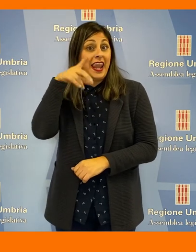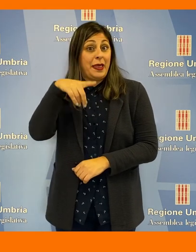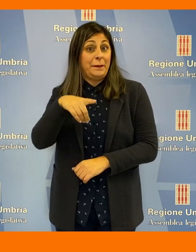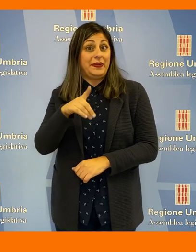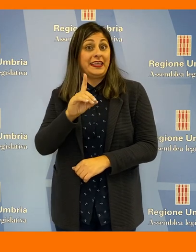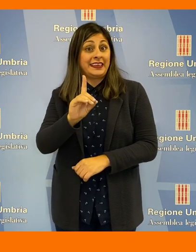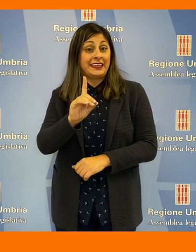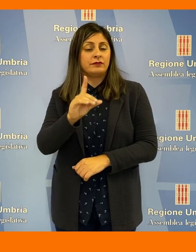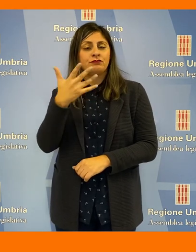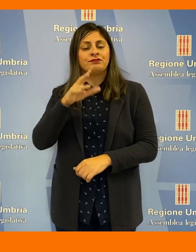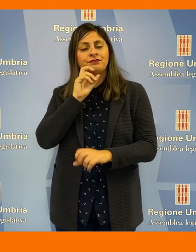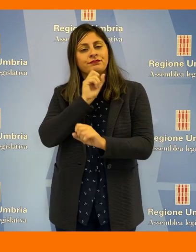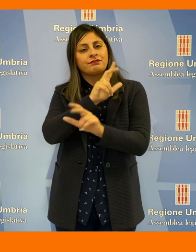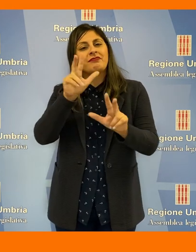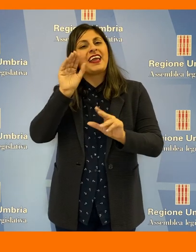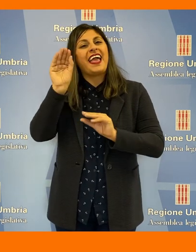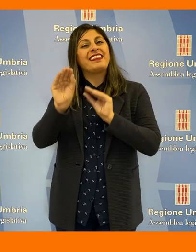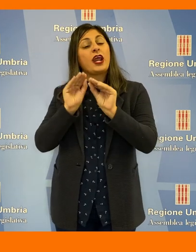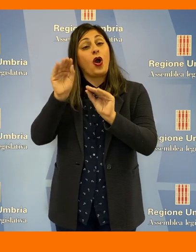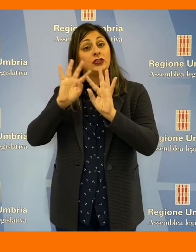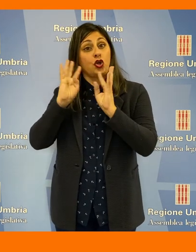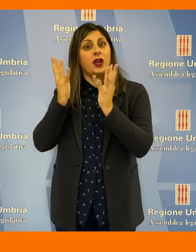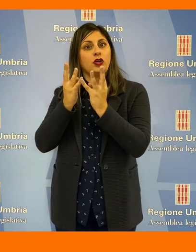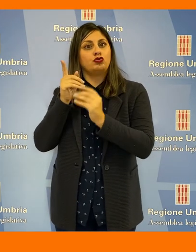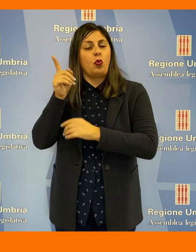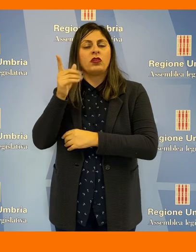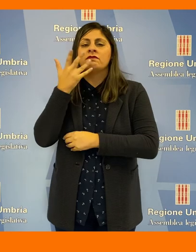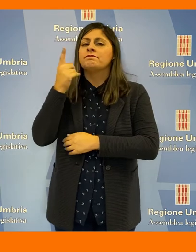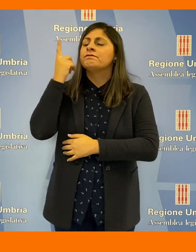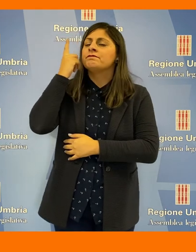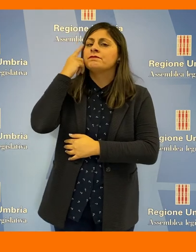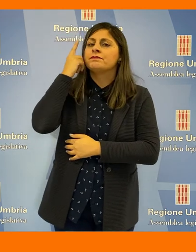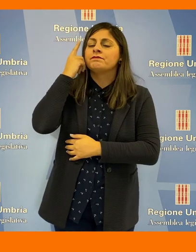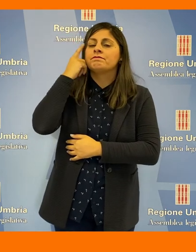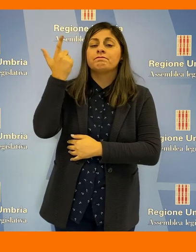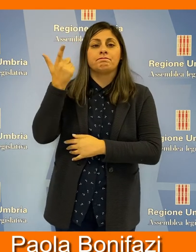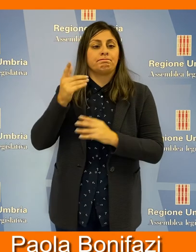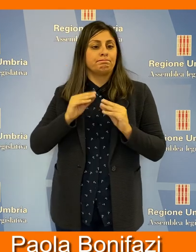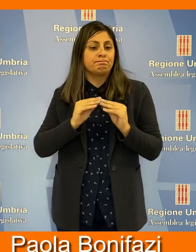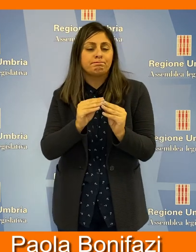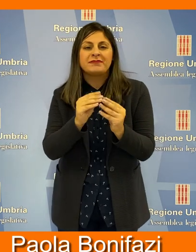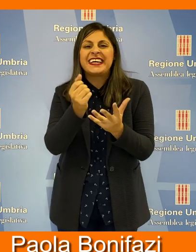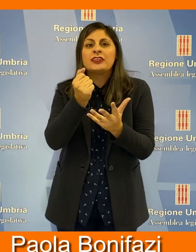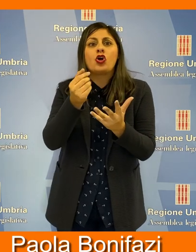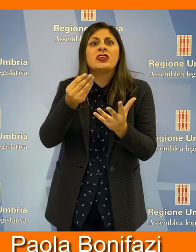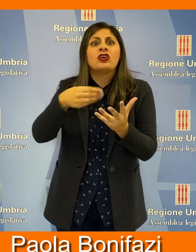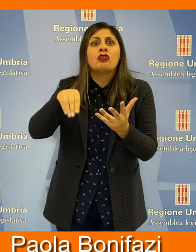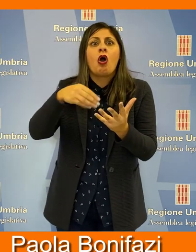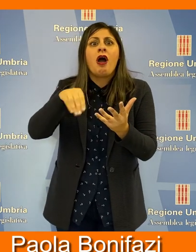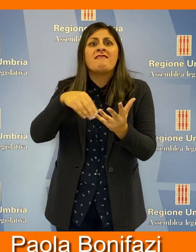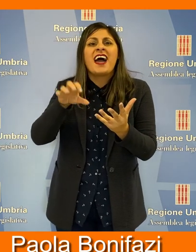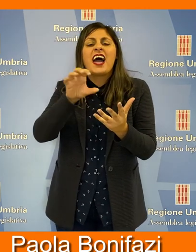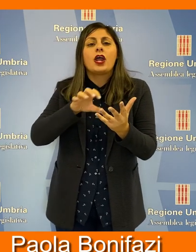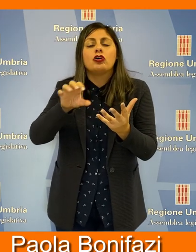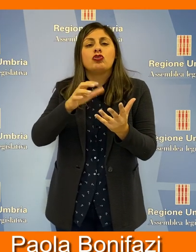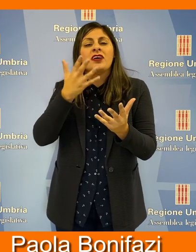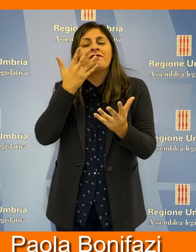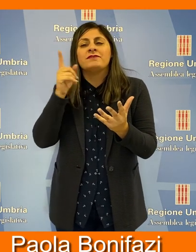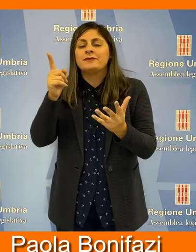Democratico annuncia un'interrogazione alla Giunta per sapere come e con quali risorse la Regione intenda recuperare la